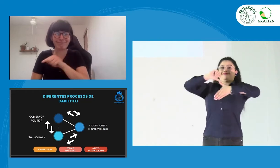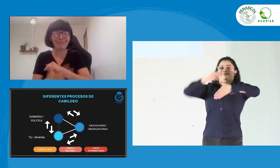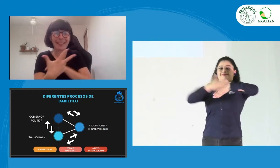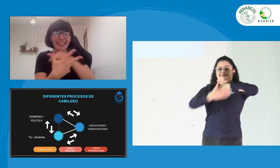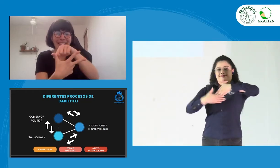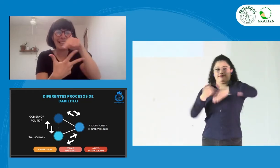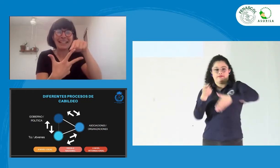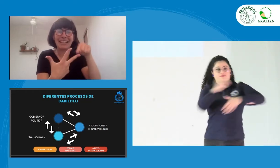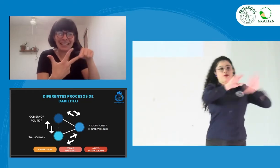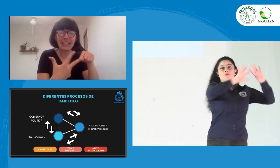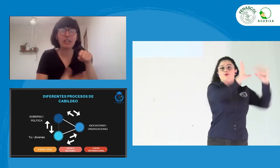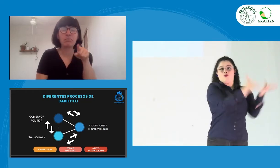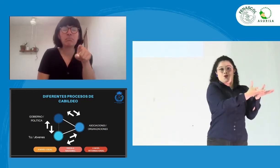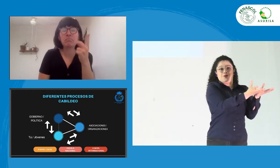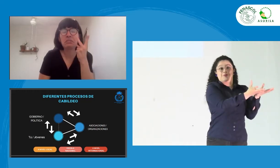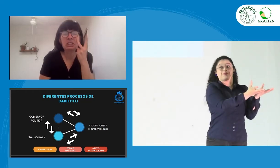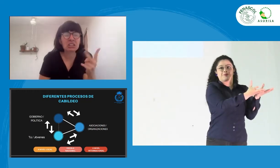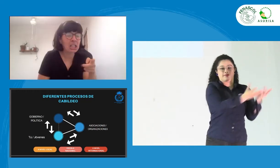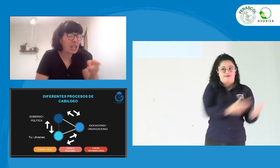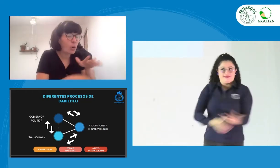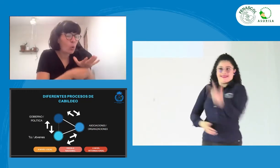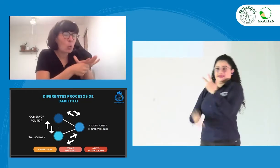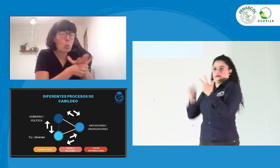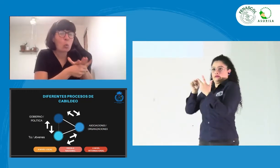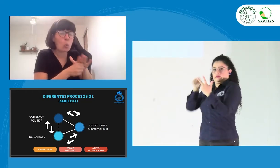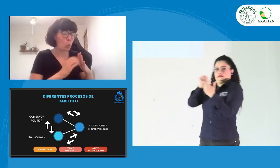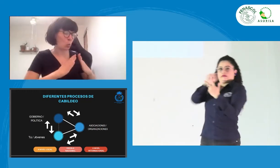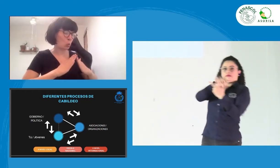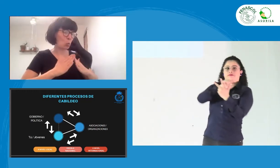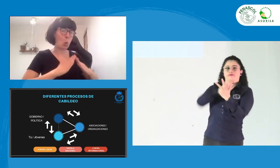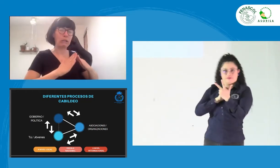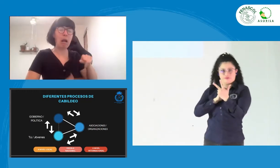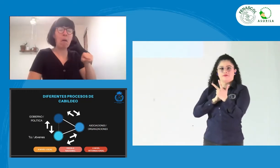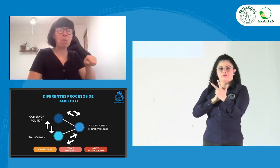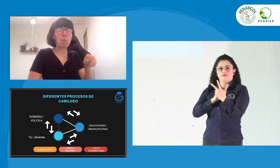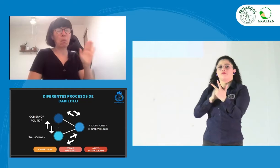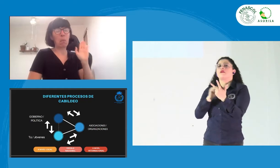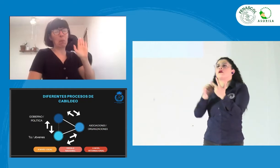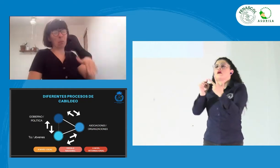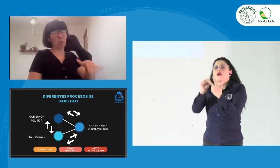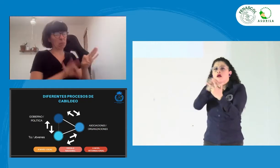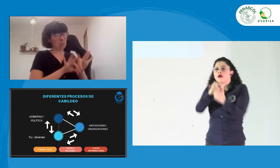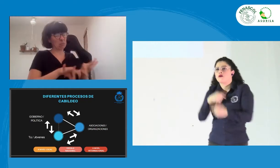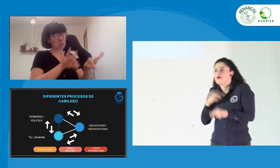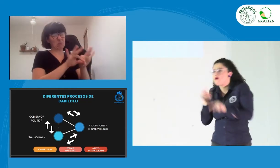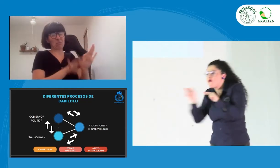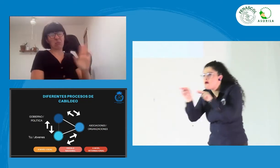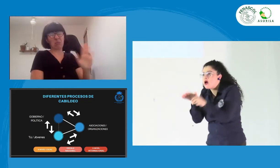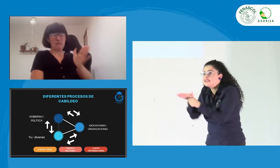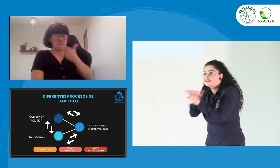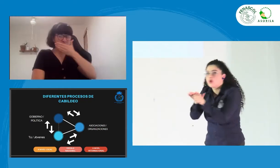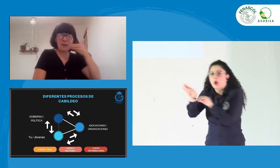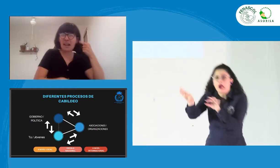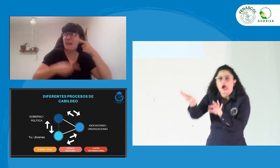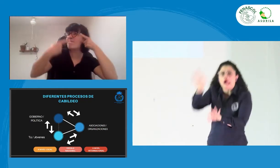ejemplo, puede ser allí ustedes, Colombia y luego Suramérica. ¿Qué están viendo ustedes en su comunidad, en lo local?